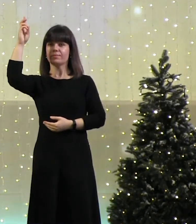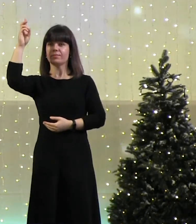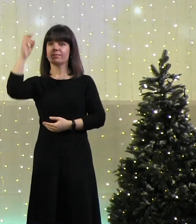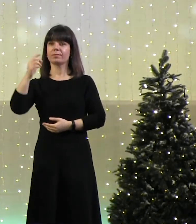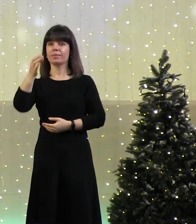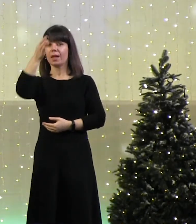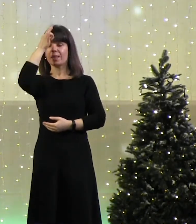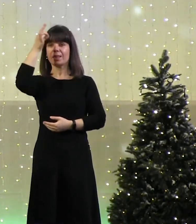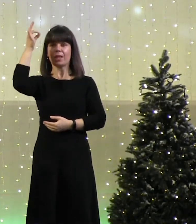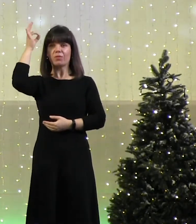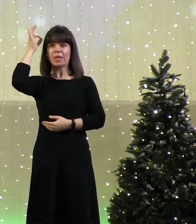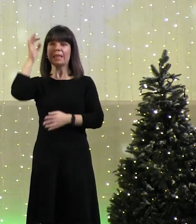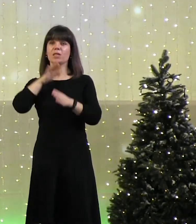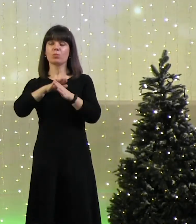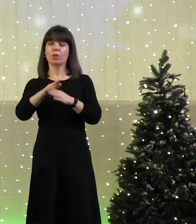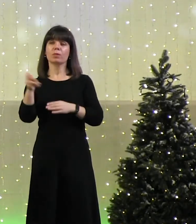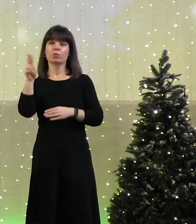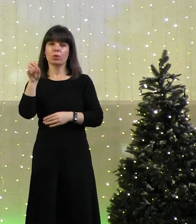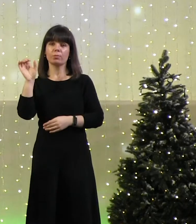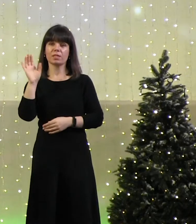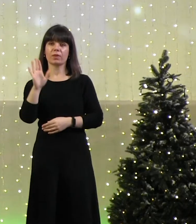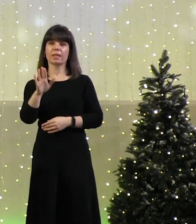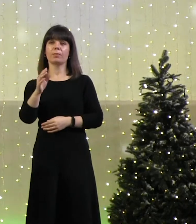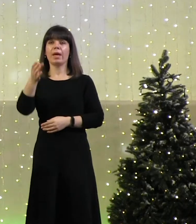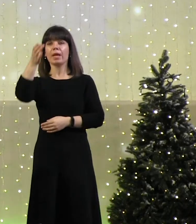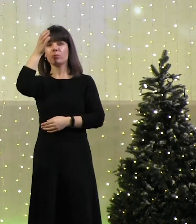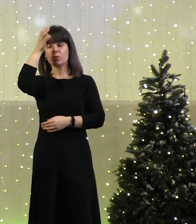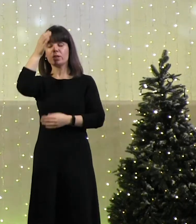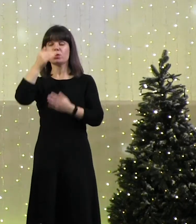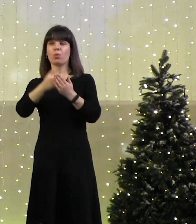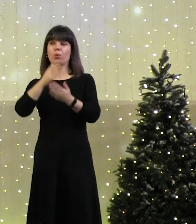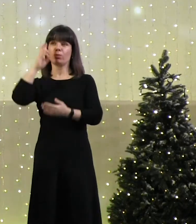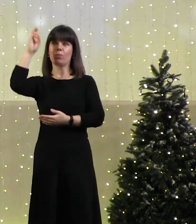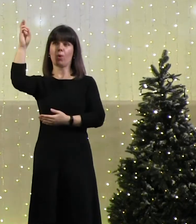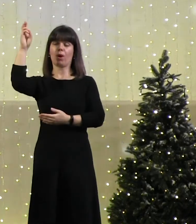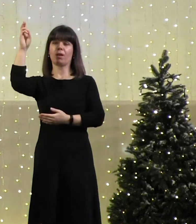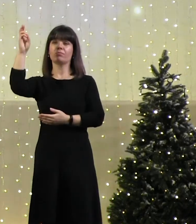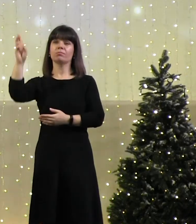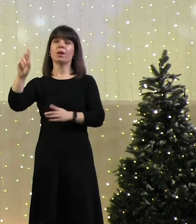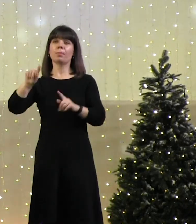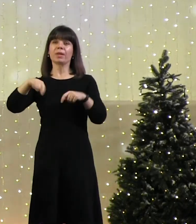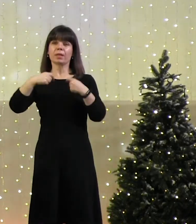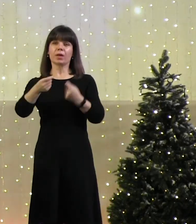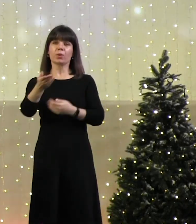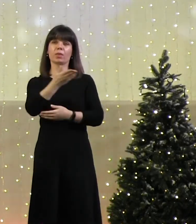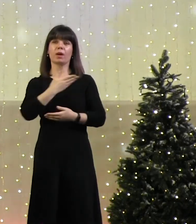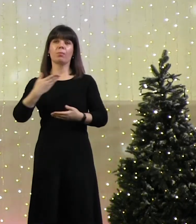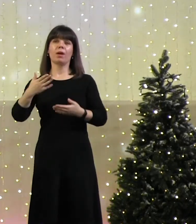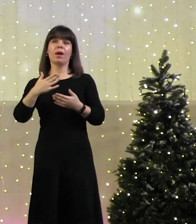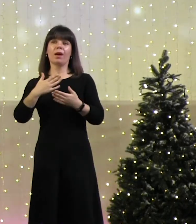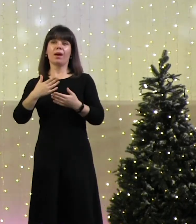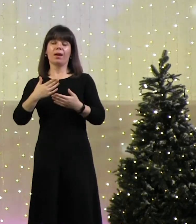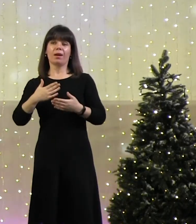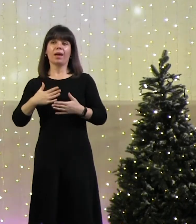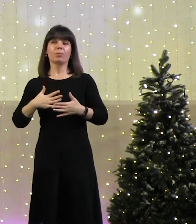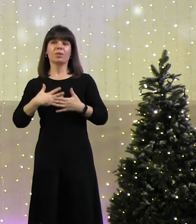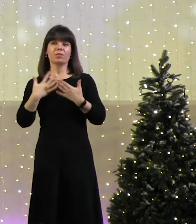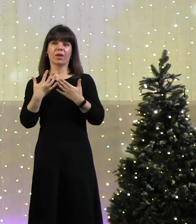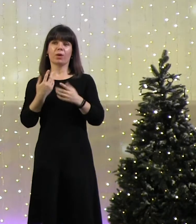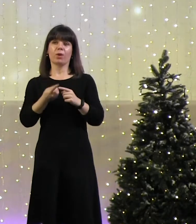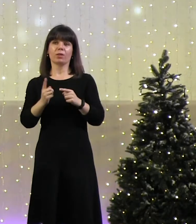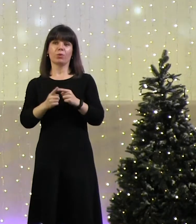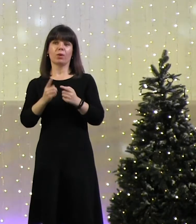Давид, исполненный Духом Святым, мудростью от Бога, передает нам атмосферу, которая присутствует между Отцом